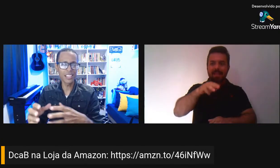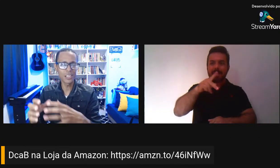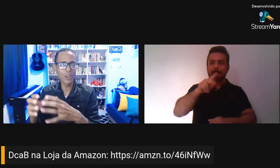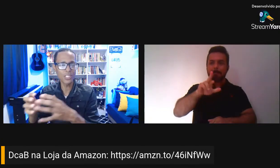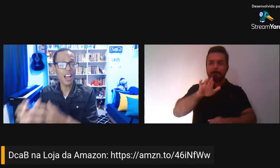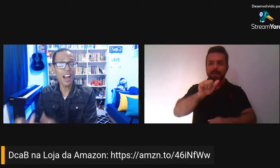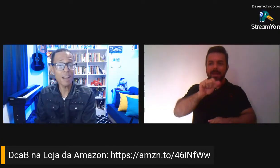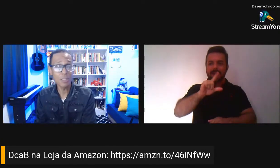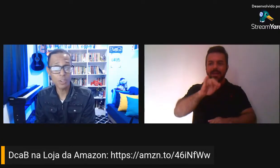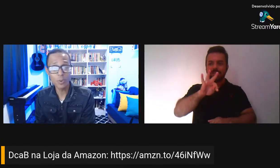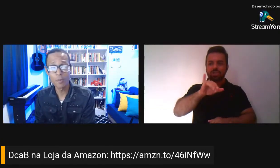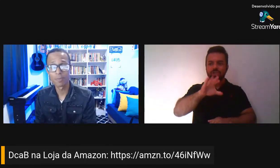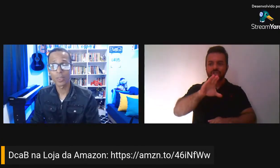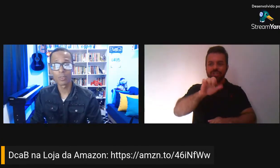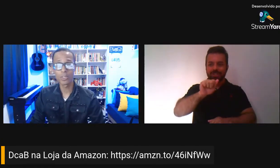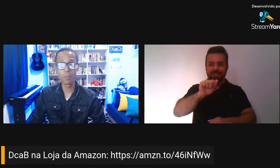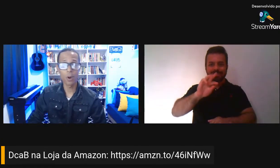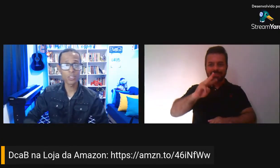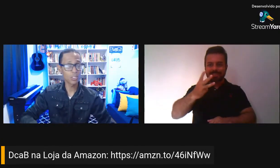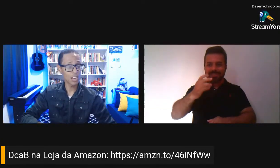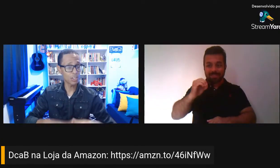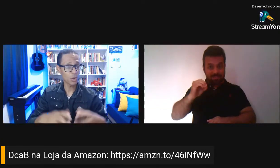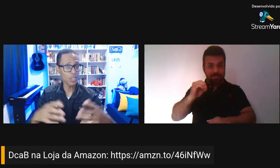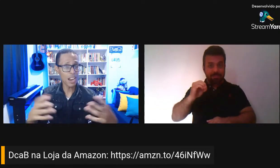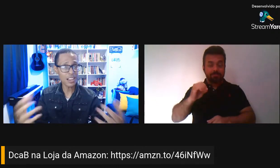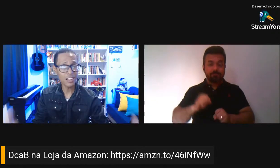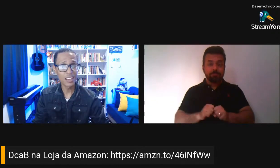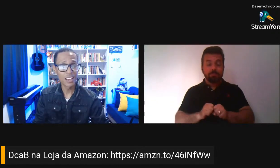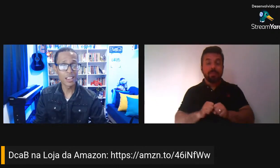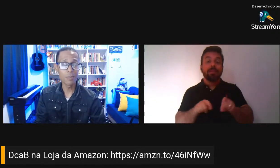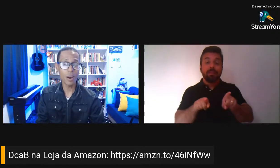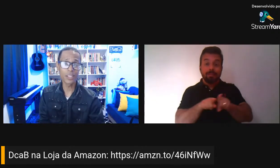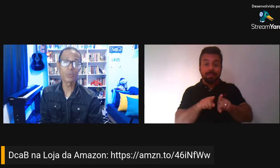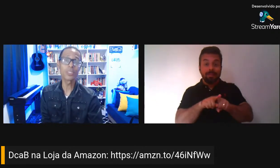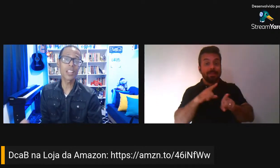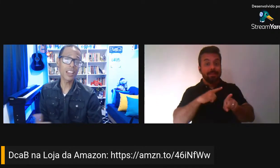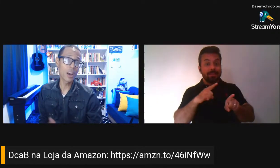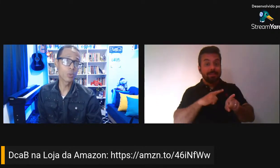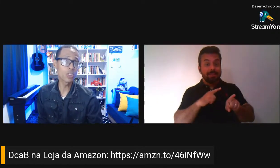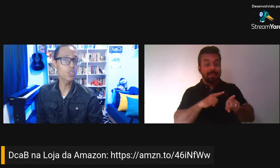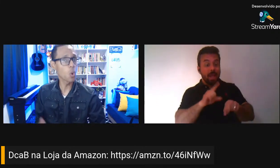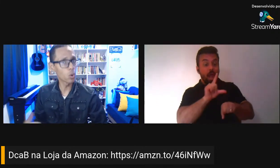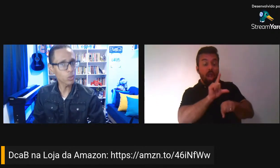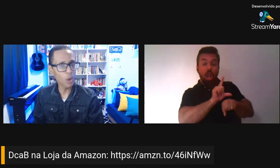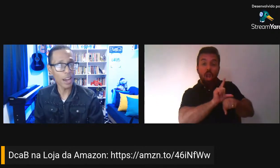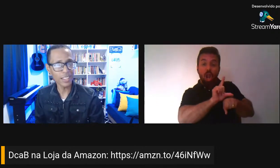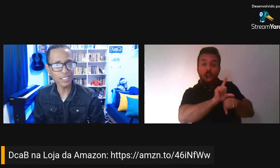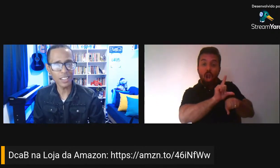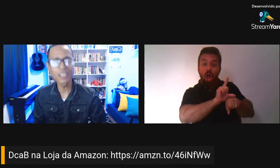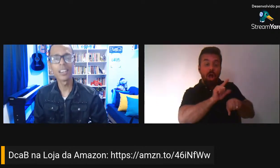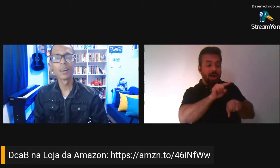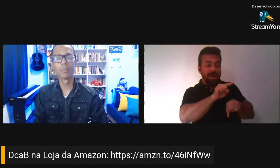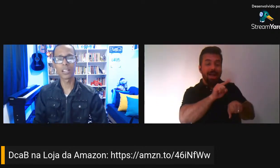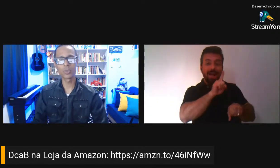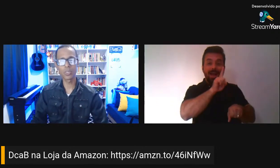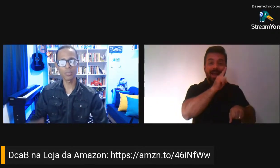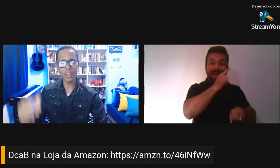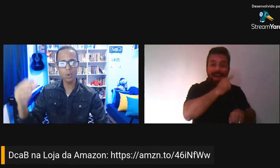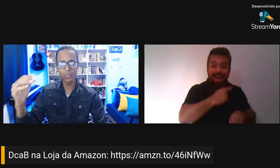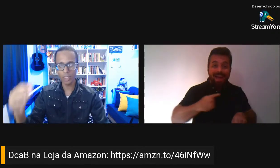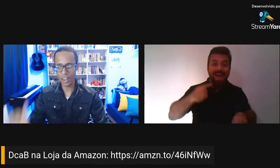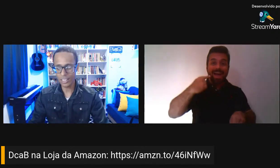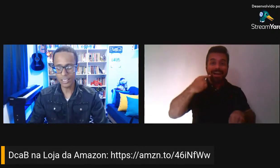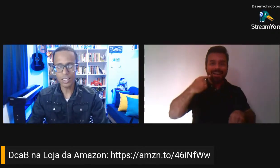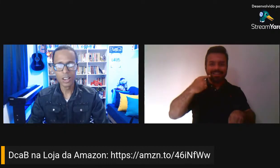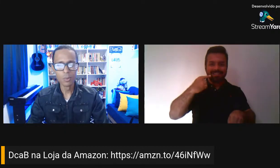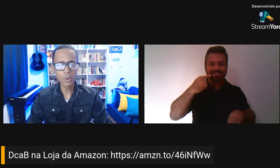está lá na loja da Amazon. Você pode selecionar, embora não tenha um desconto ainda, mas você